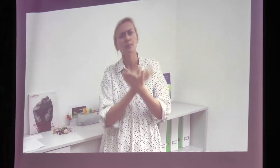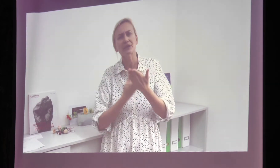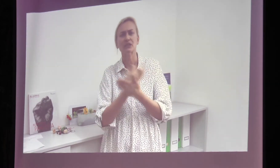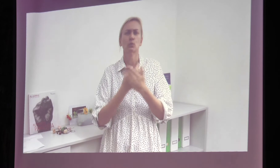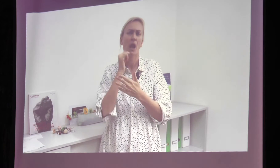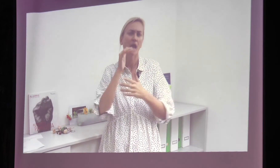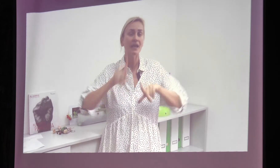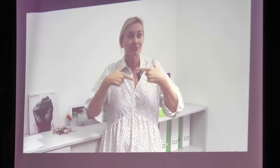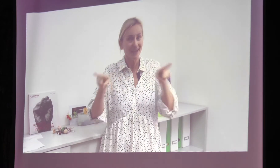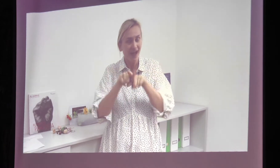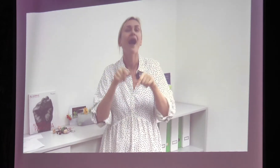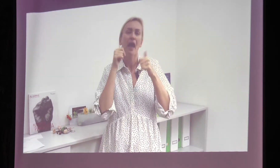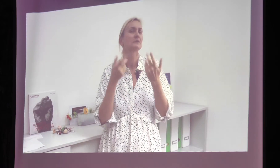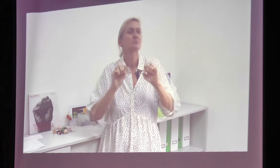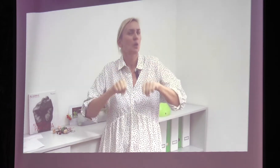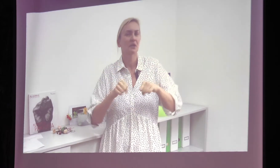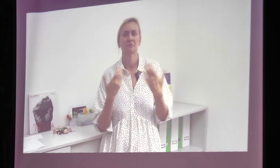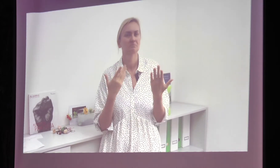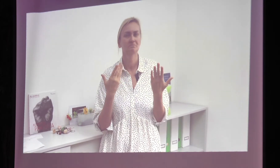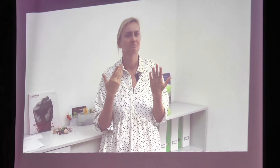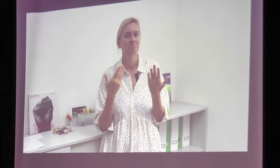kämpfen, gleiche Arbeitsbedingungen und ähnliche.